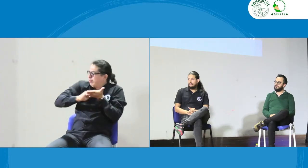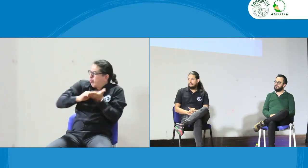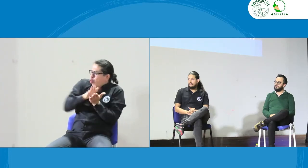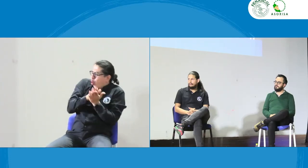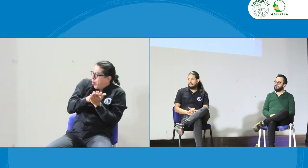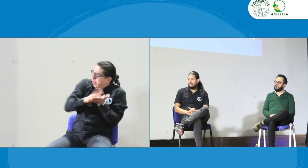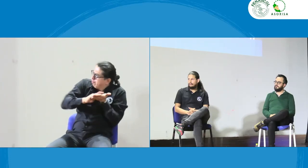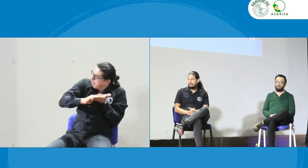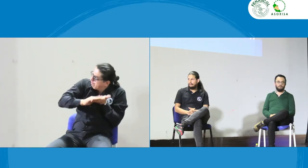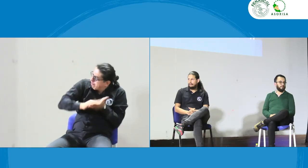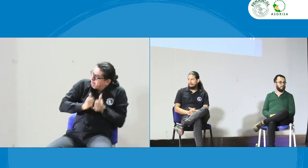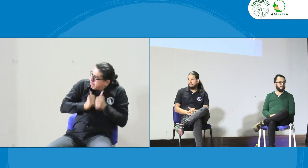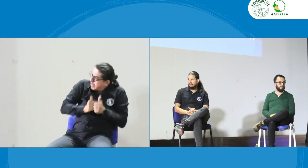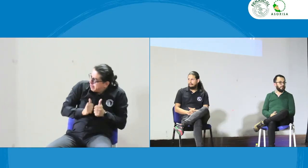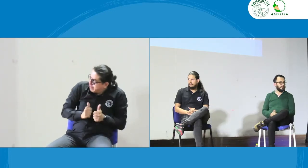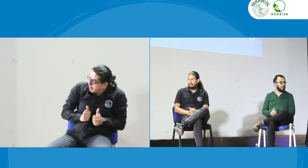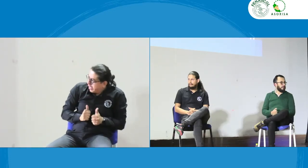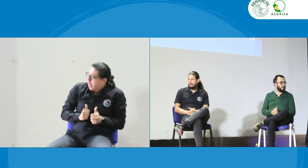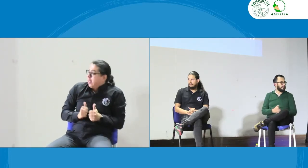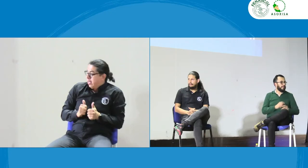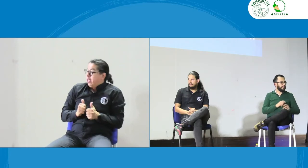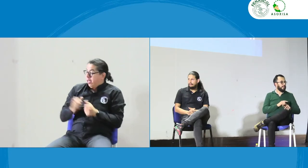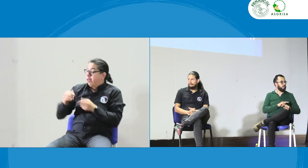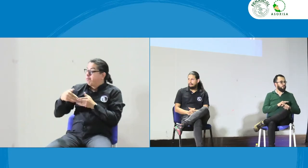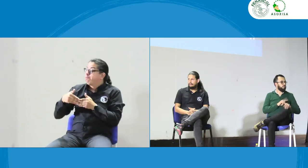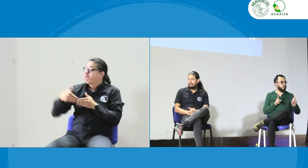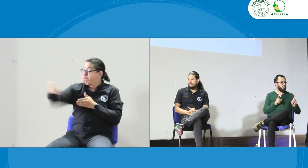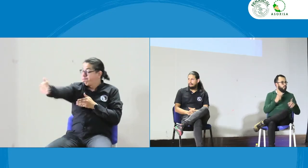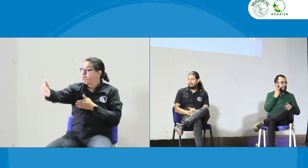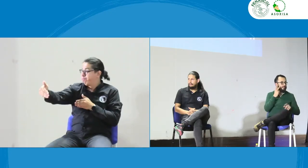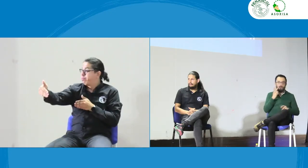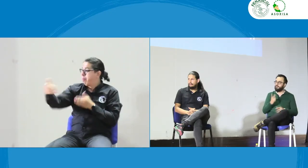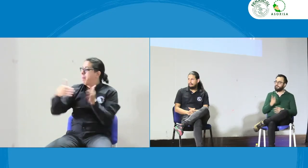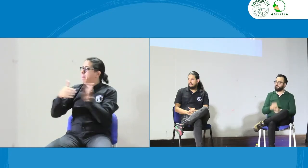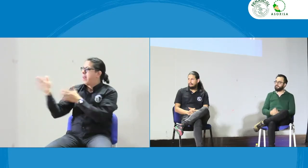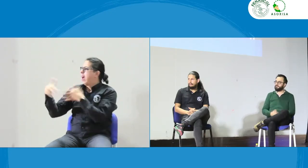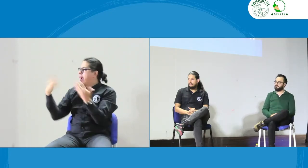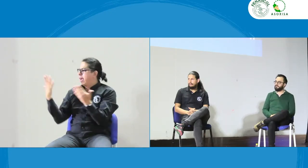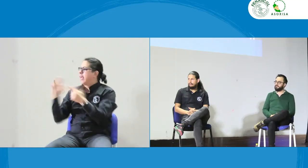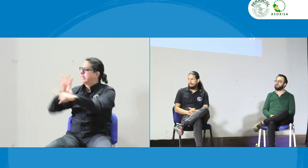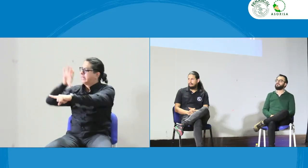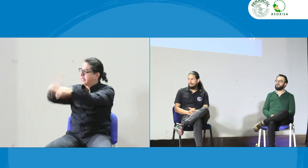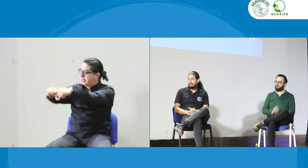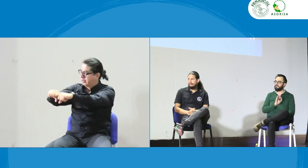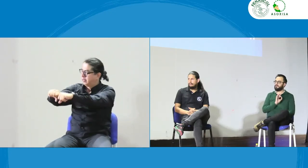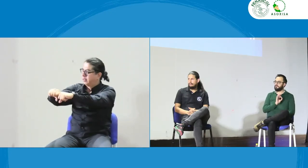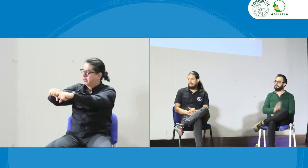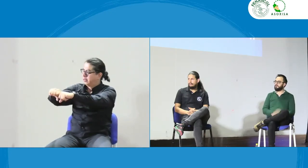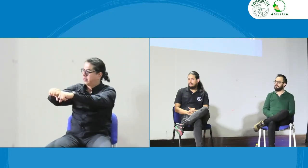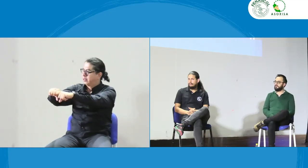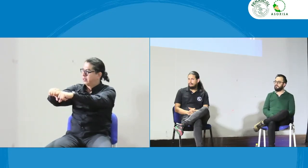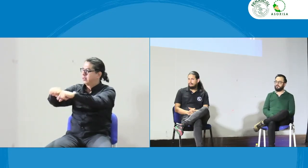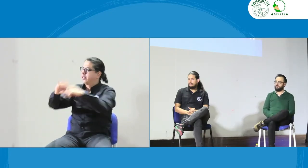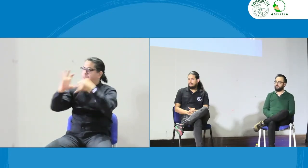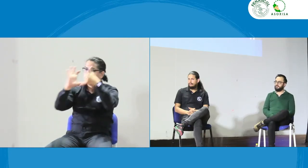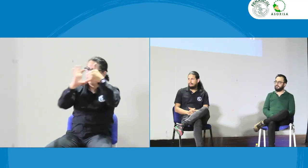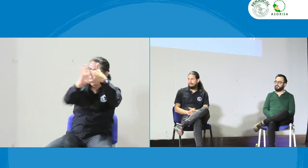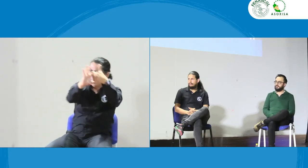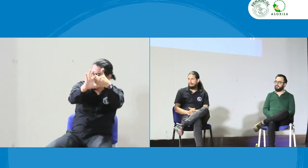mirarlo pero pues también no solamente o sea no se subió en plataforma y se dejó ahí para que lo miraran sino que se hizo un plan unas